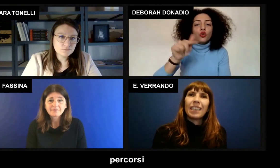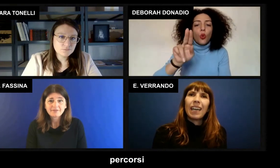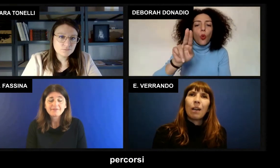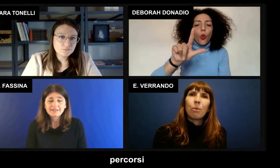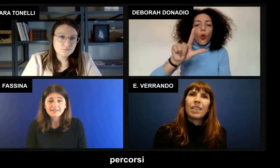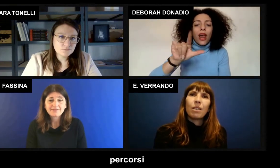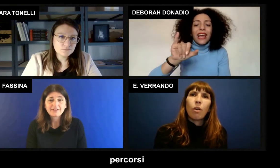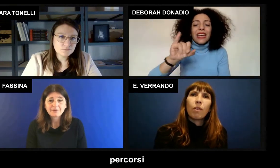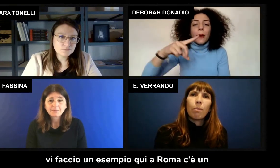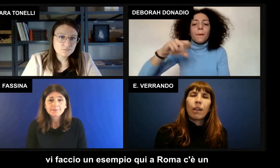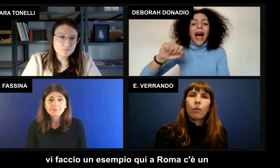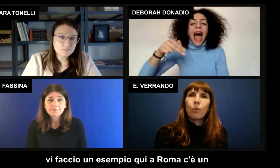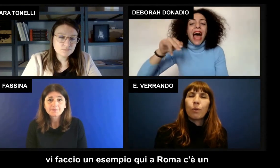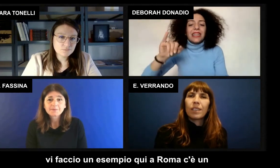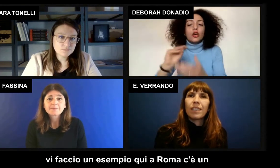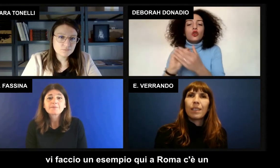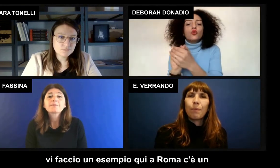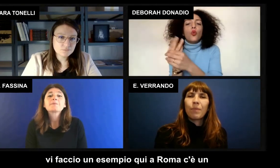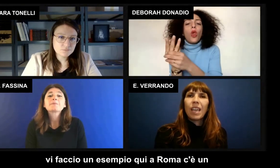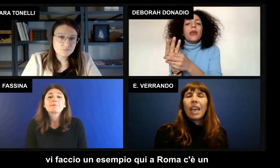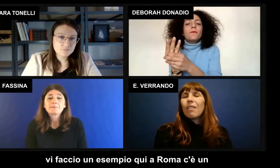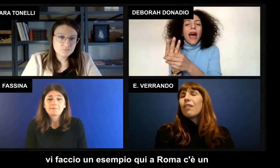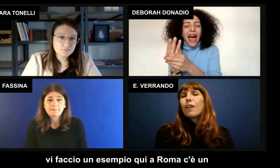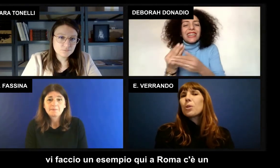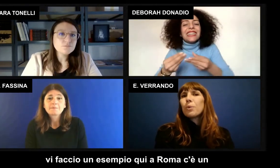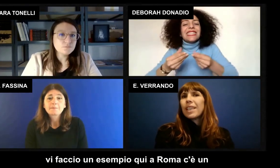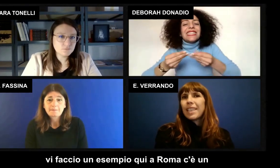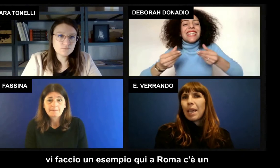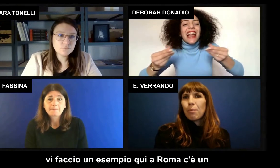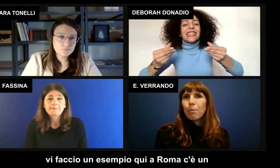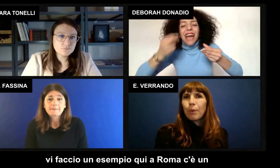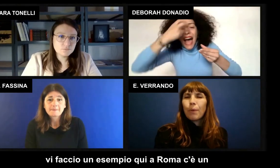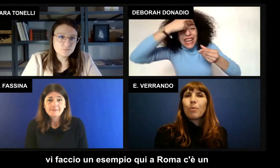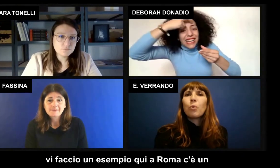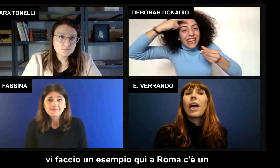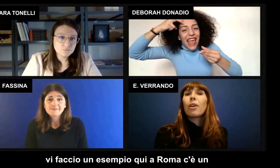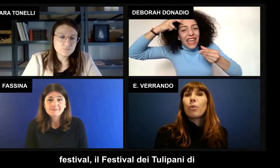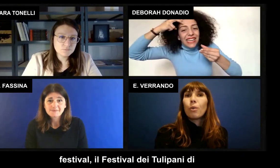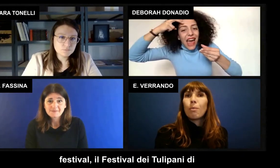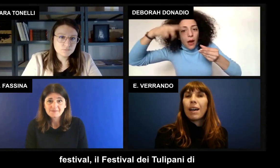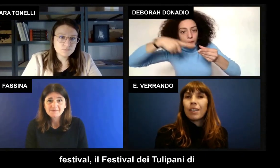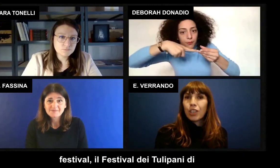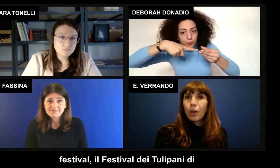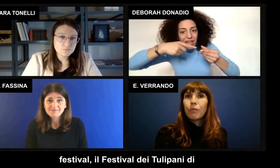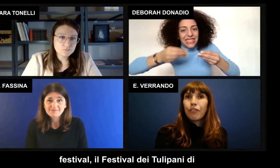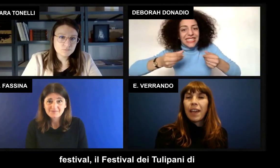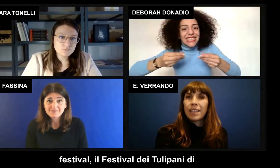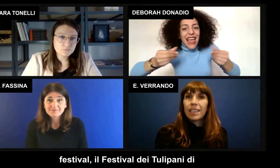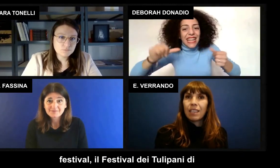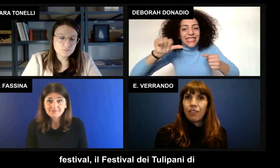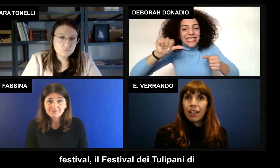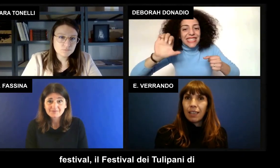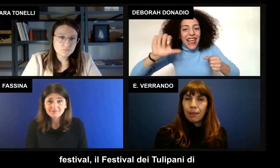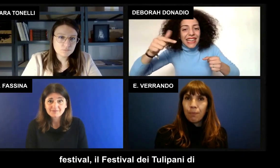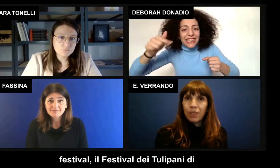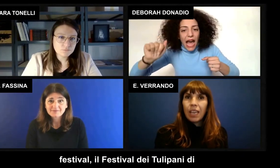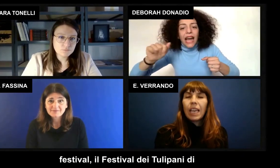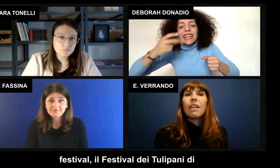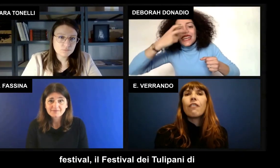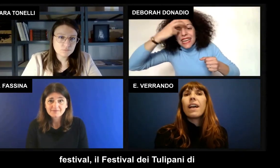strada a questi nuovi percorsi vi faccio un esempio qui a Roma c'è un festival